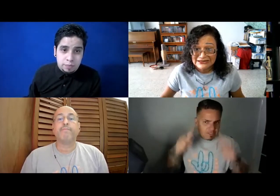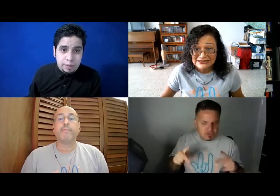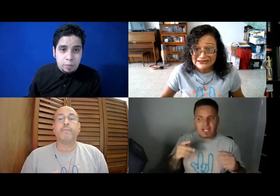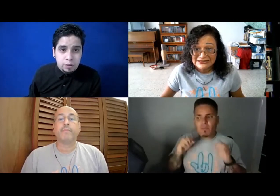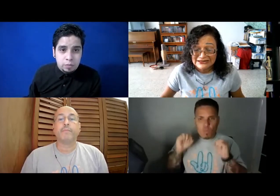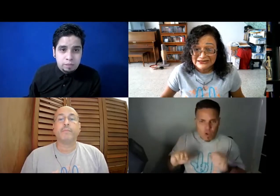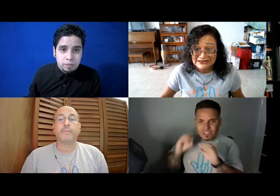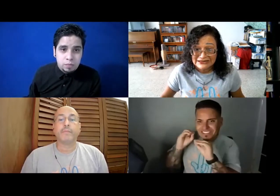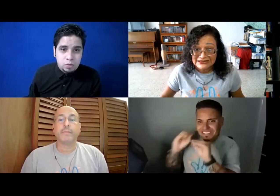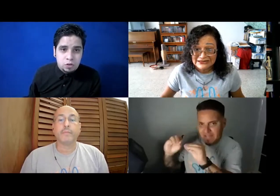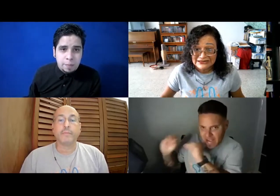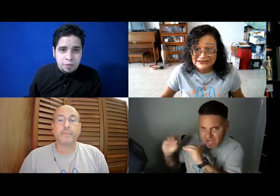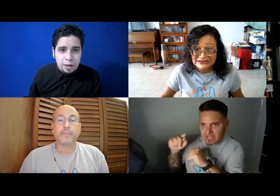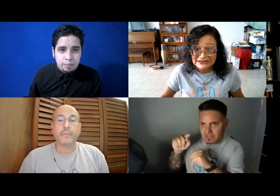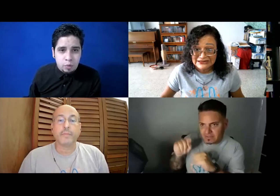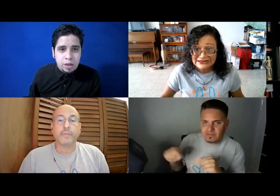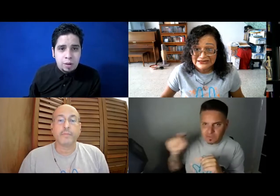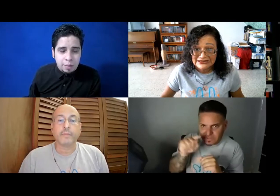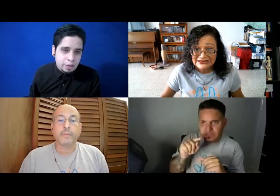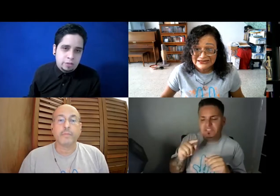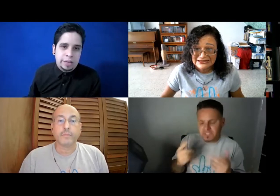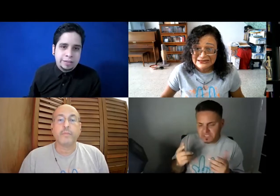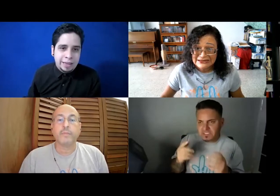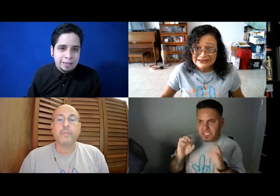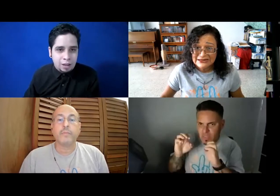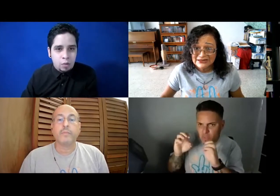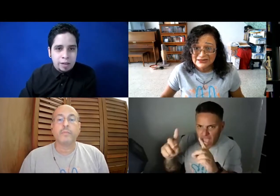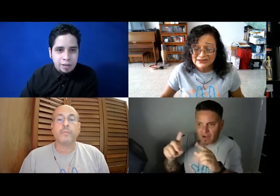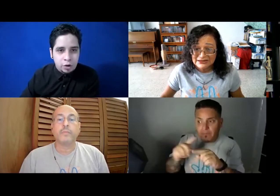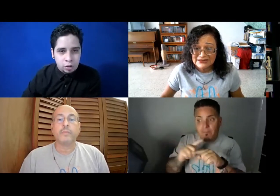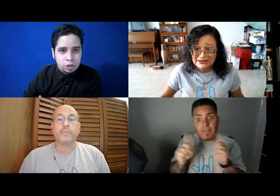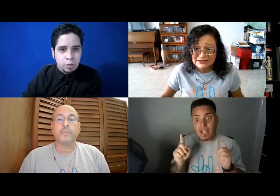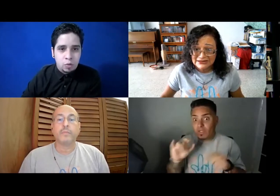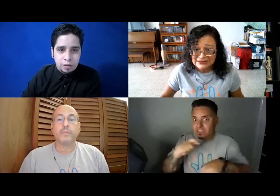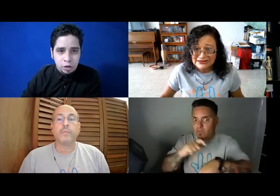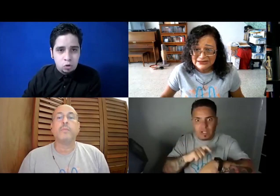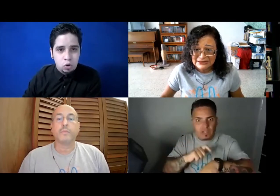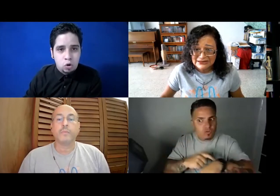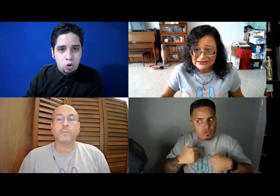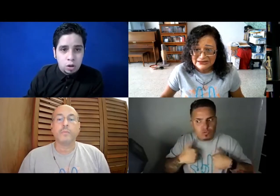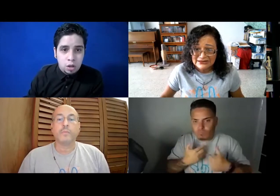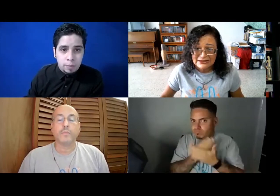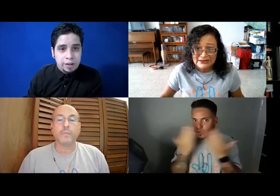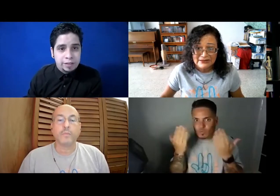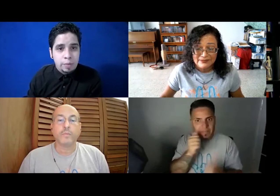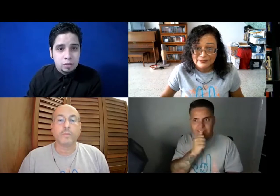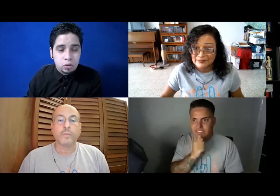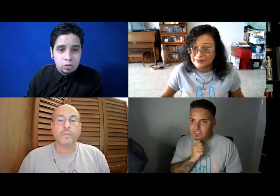primero, pues, yo soy una persona que puedo, ¿verdad? Pues, he enseñado lenguaje de señas o que tengo un tipo de educación y conozco, pero en ese momento yo,